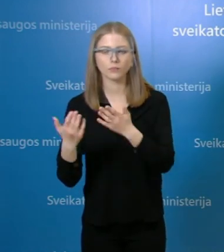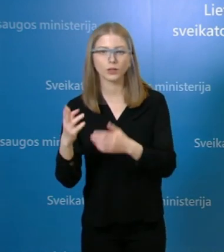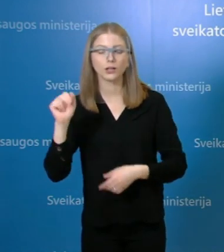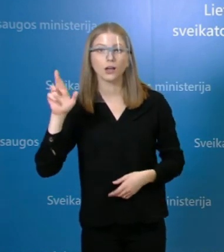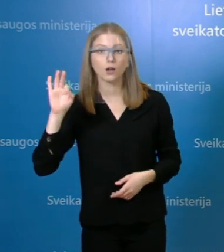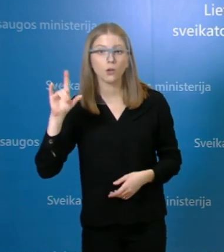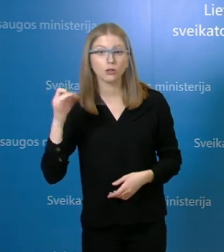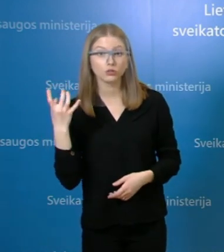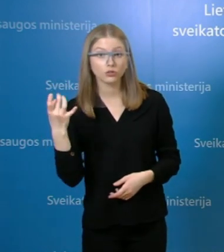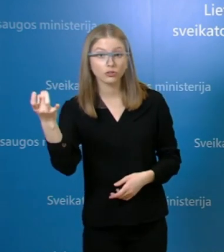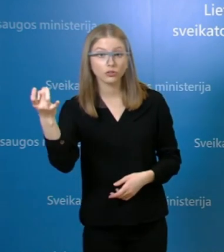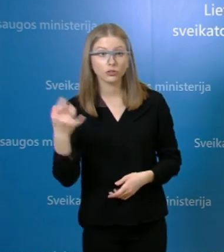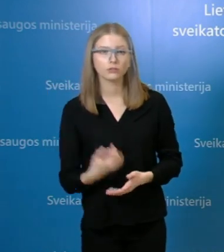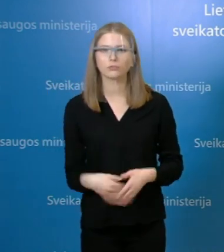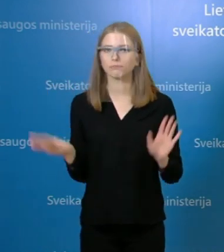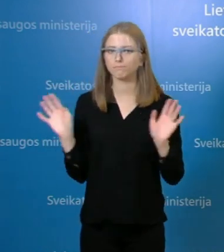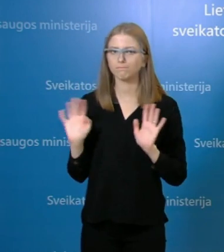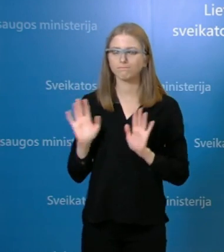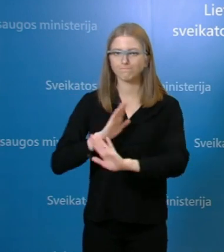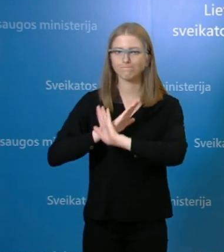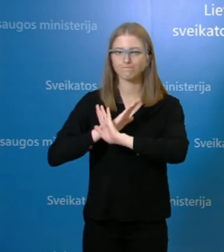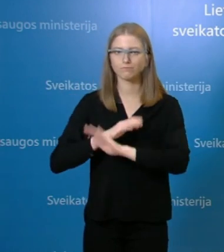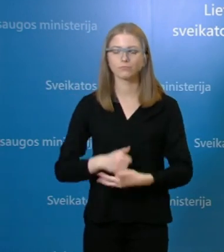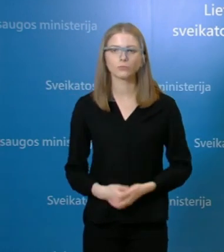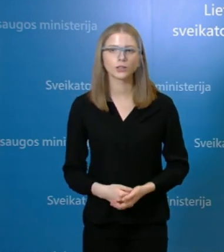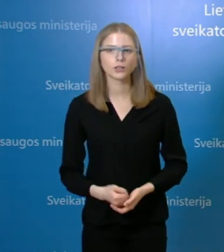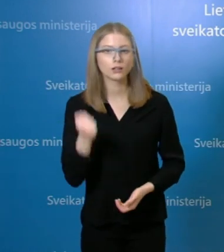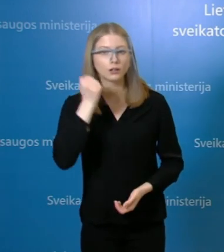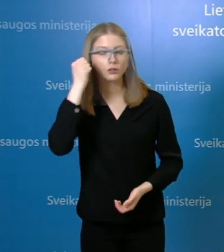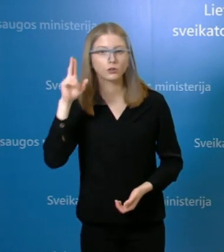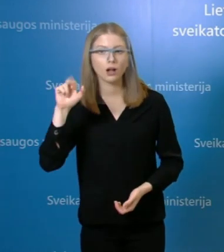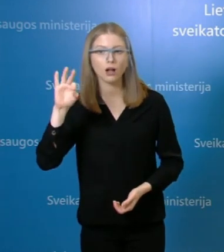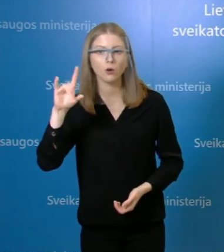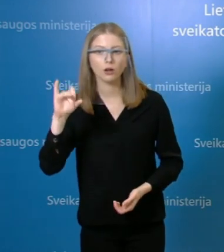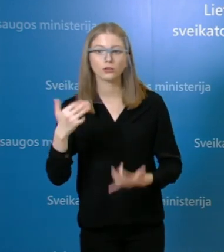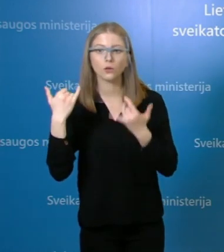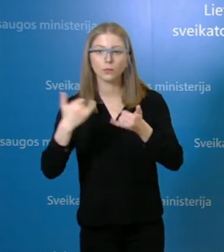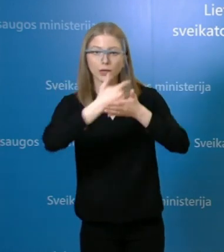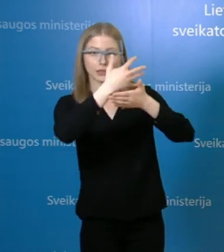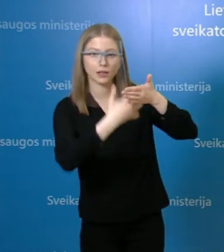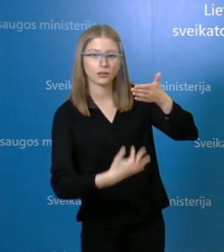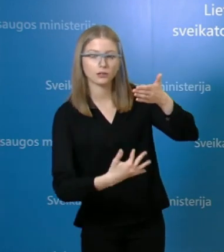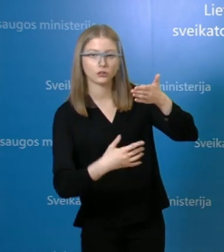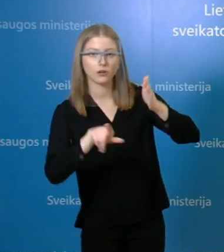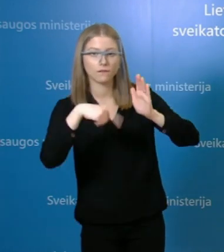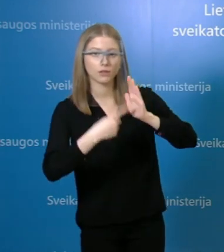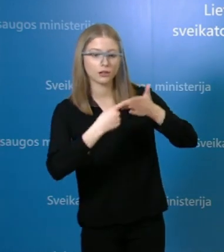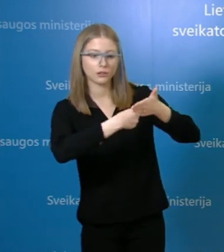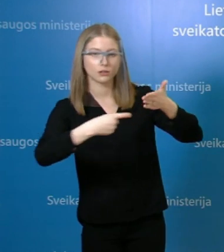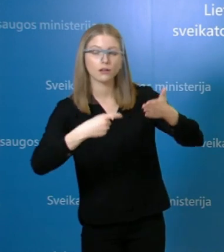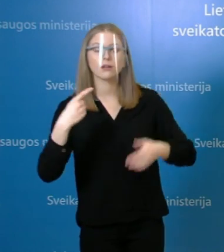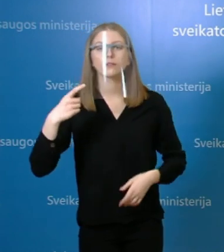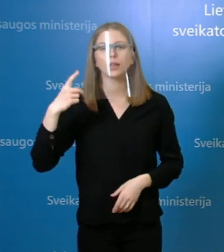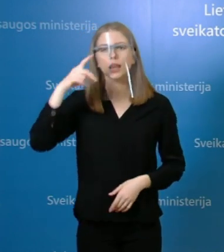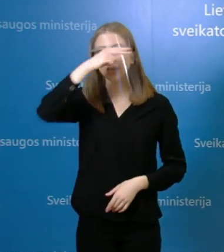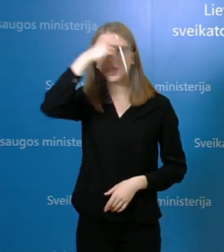klausimai dar? Nebūtų daugiau, viskas, ačiū. Ačiū, Karolė. Dabar išraštuot jūsų tų klausimų. Mindaugas Vasiliauskas,